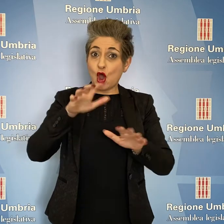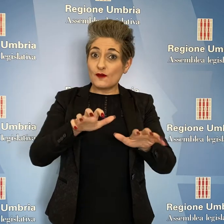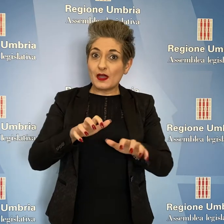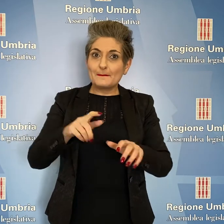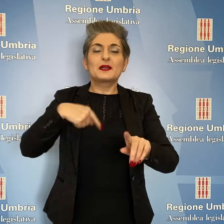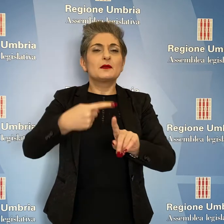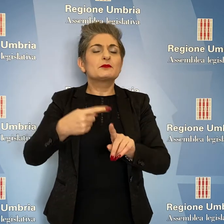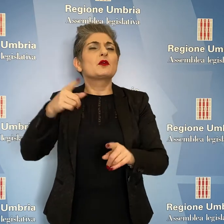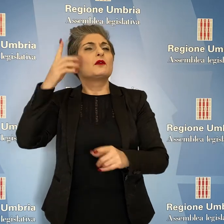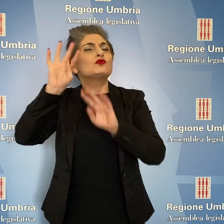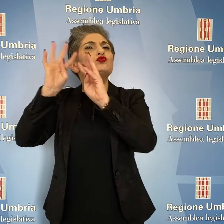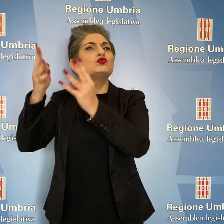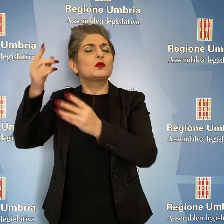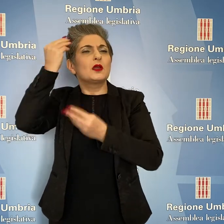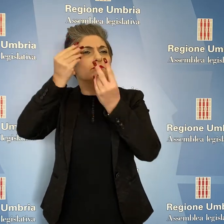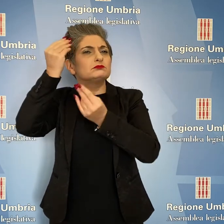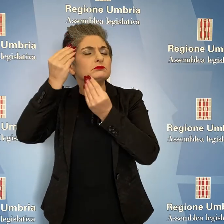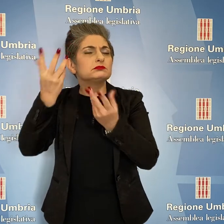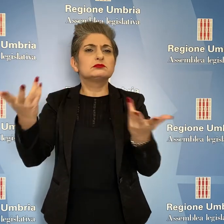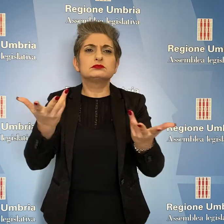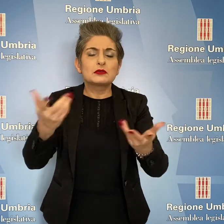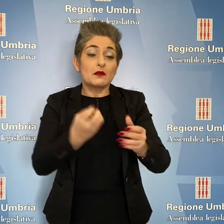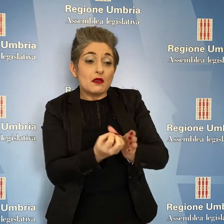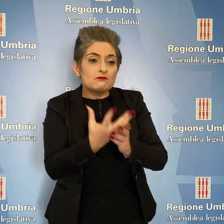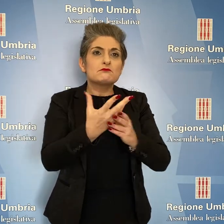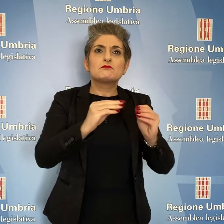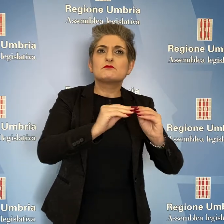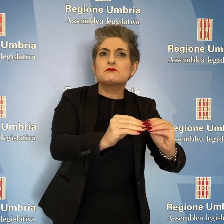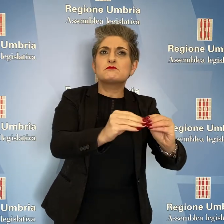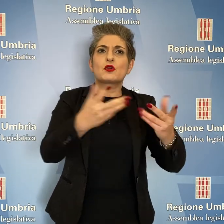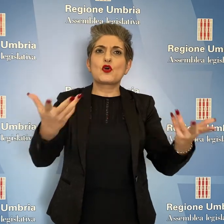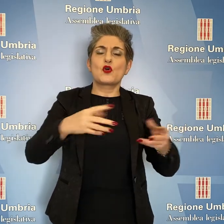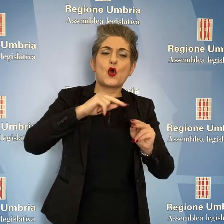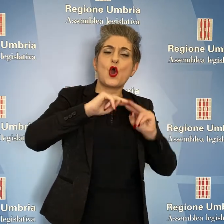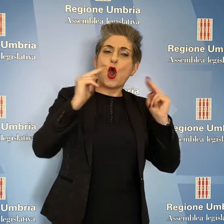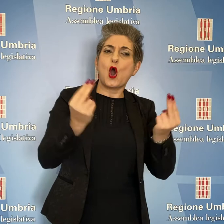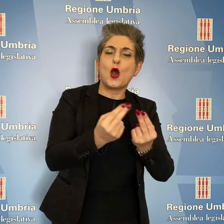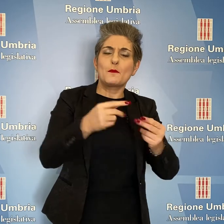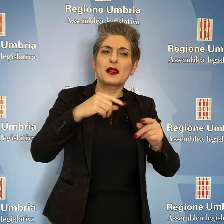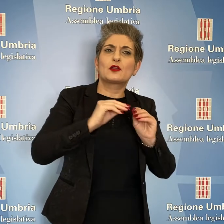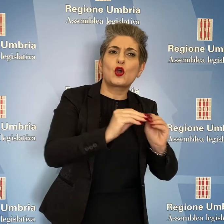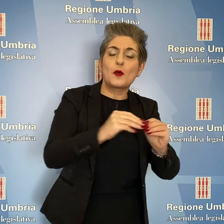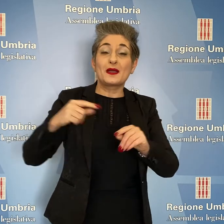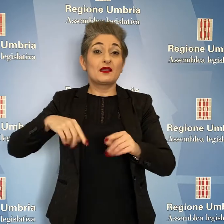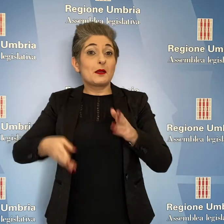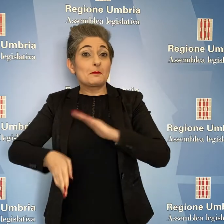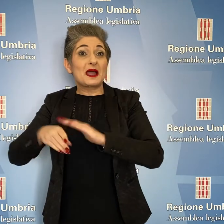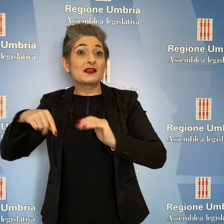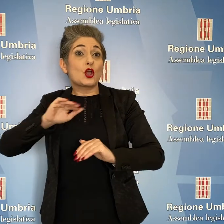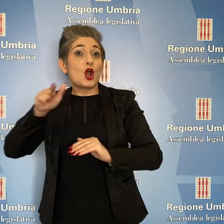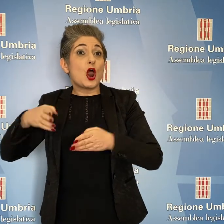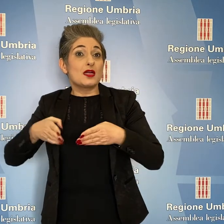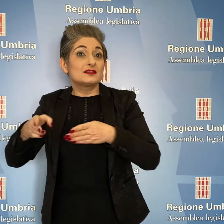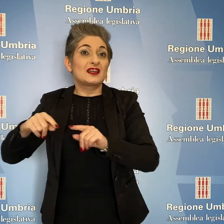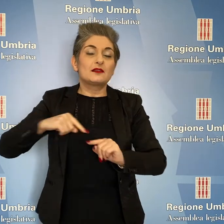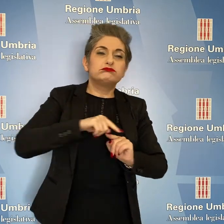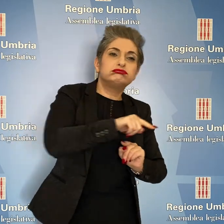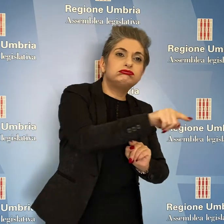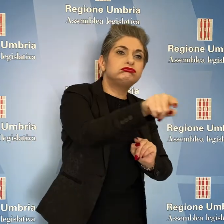intenzioni della giunta rispetto alla realizzazione dell'intero nodo di Perugia da Collestrada a Corciano, passando per